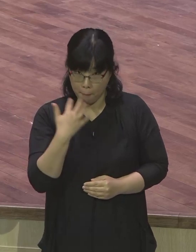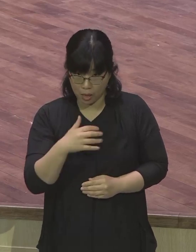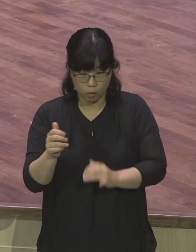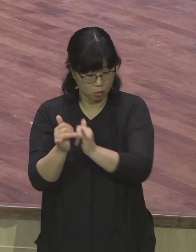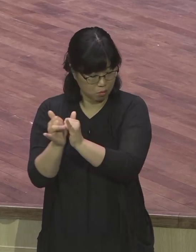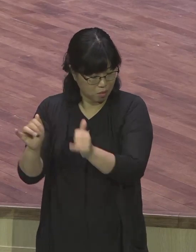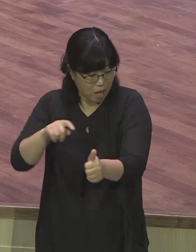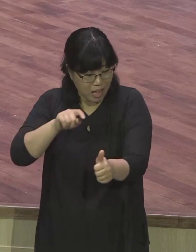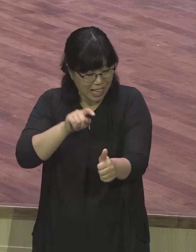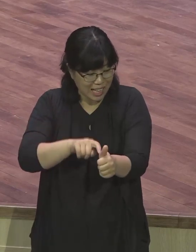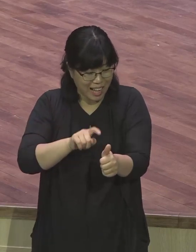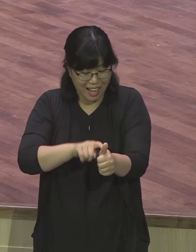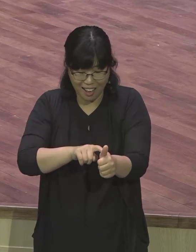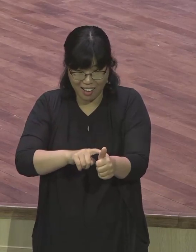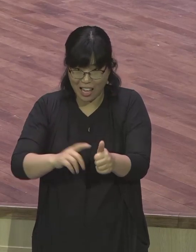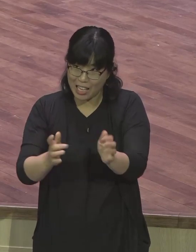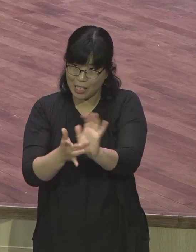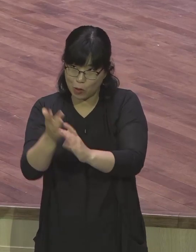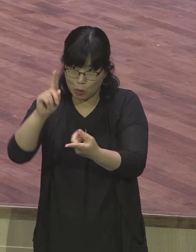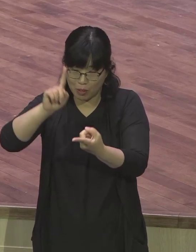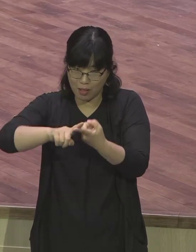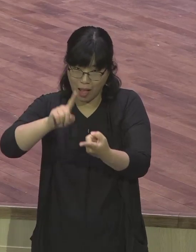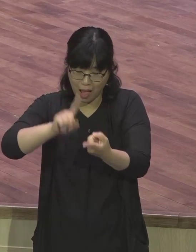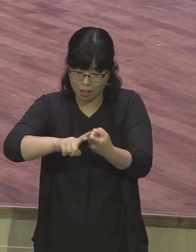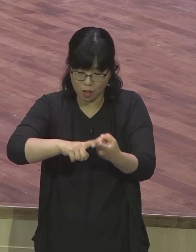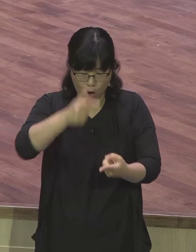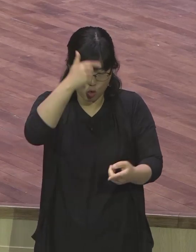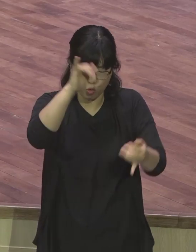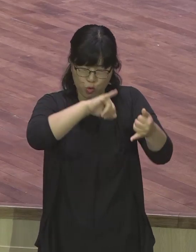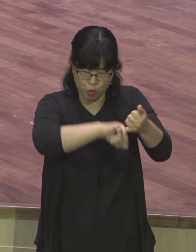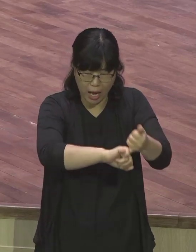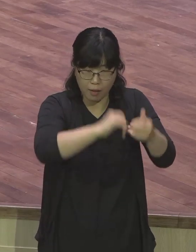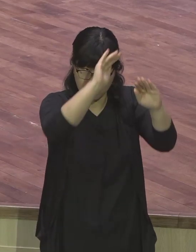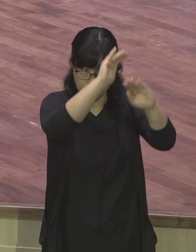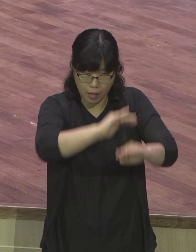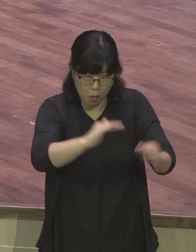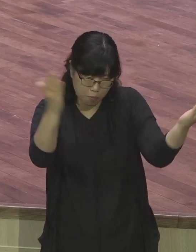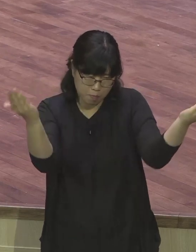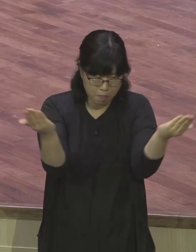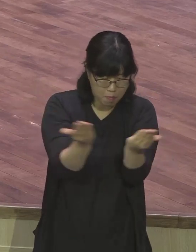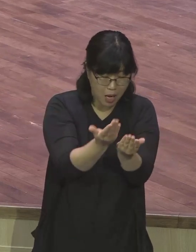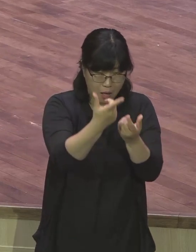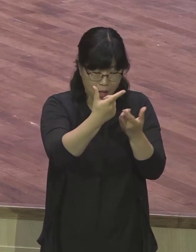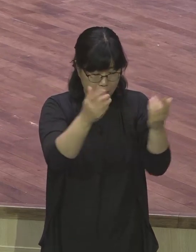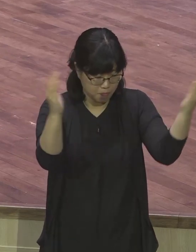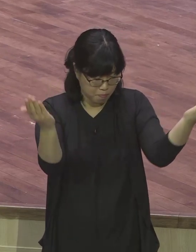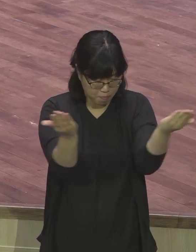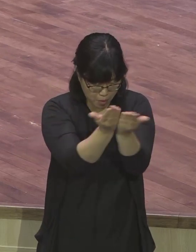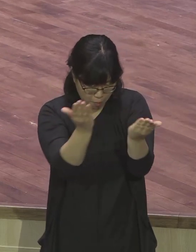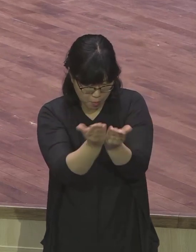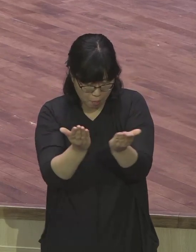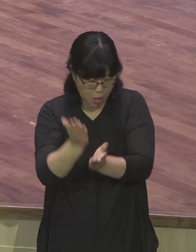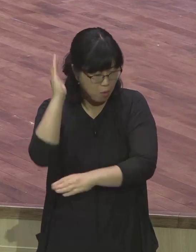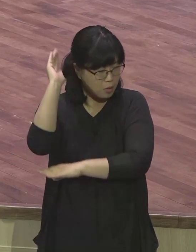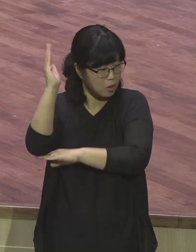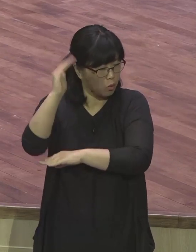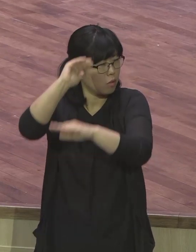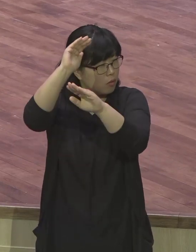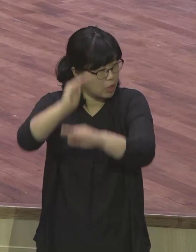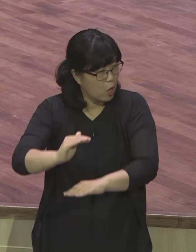그러면서 바울에게 가장 충격적인 사건은 뭐냐면 아마도 스대반의 죽음이었을 것인데 스대반이 죽을 때 자기에게